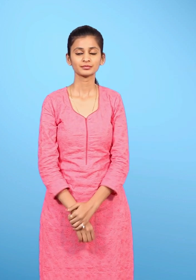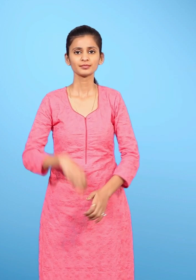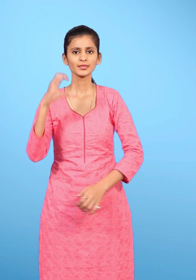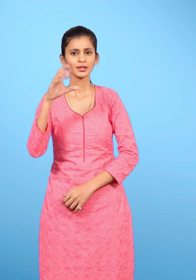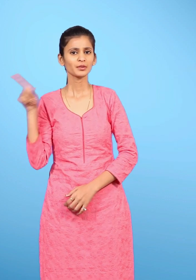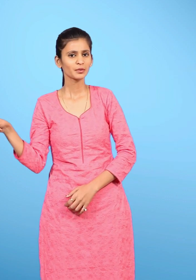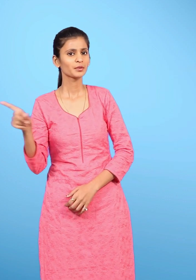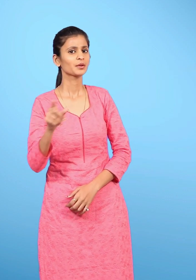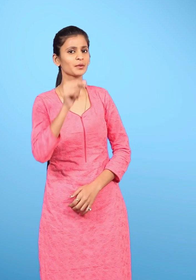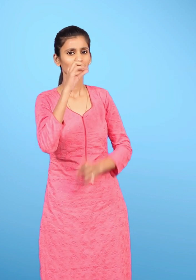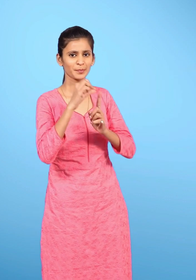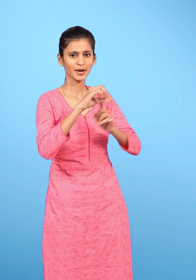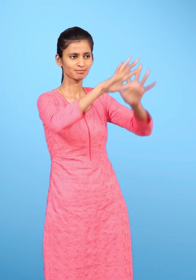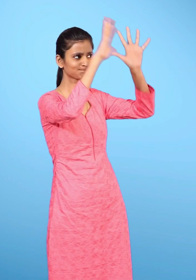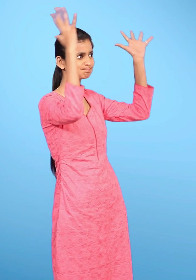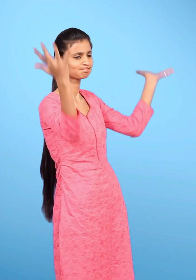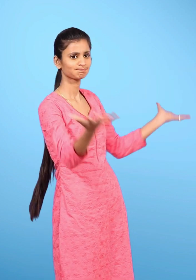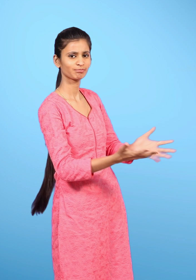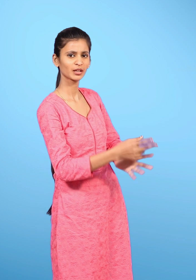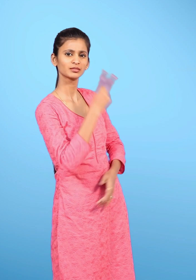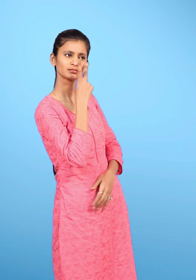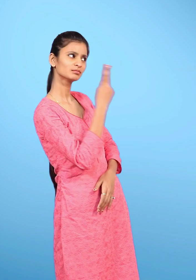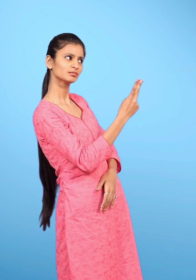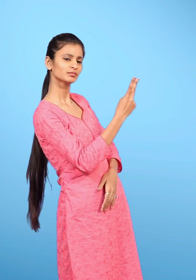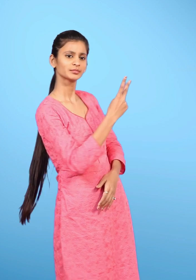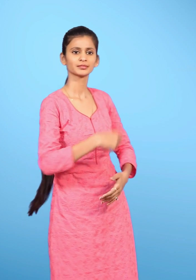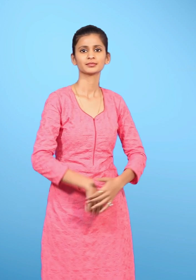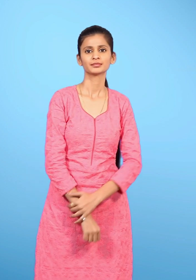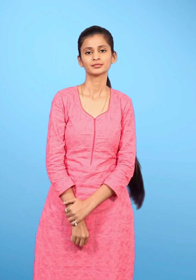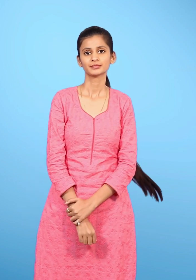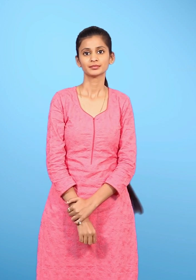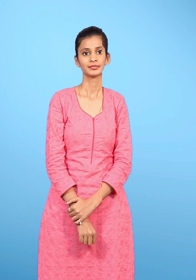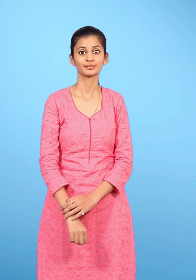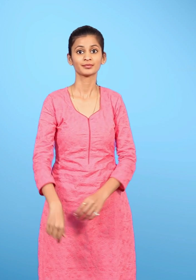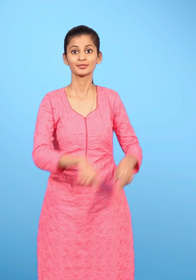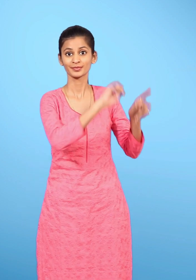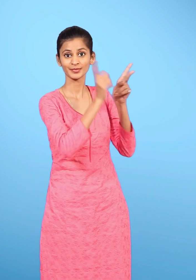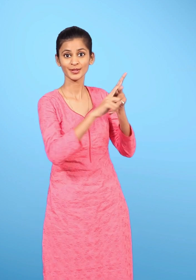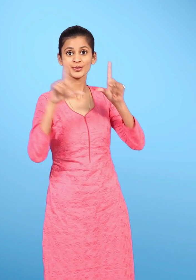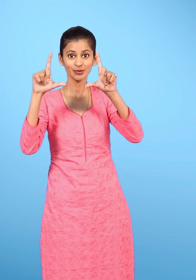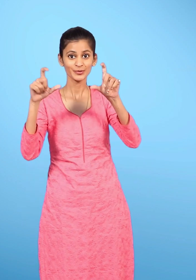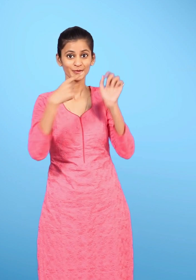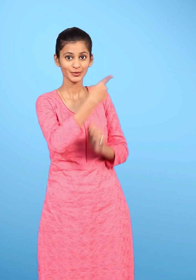छोटू ने पाइप को देखा एक चित्र में दिखाया है